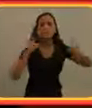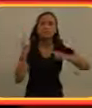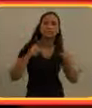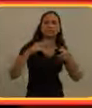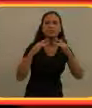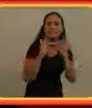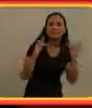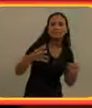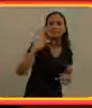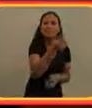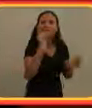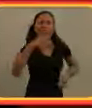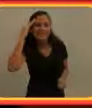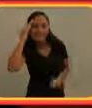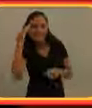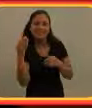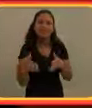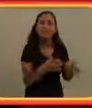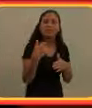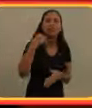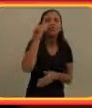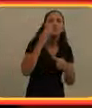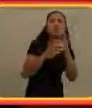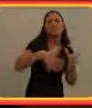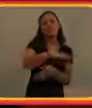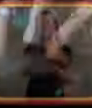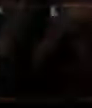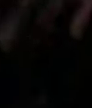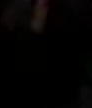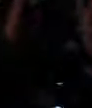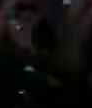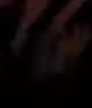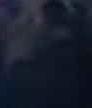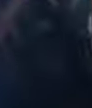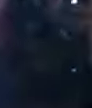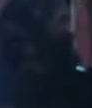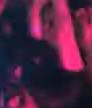mundo pode entender. Eu faço nesse caminho. tento me comunicar com o público desse jeito.